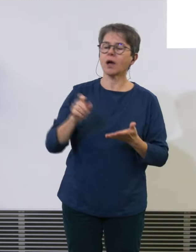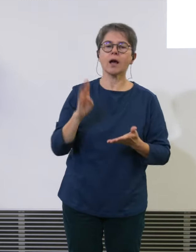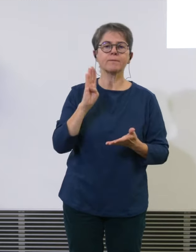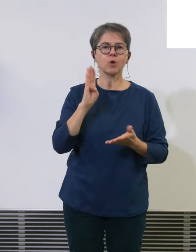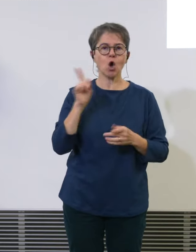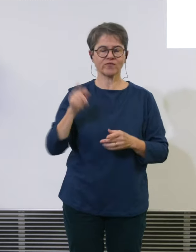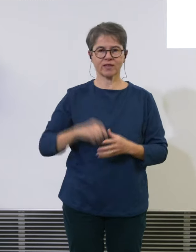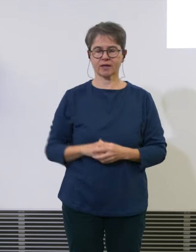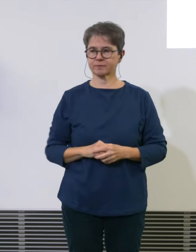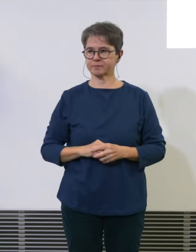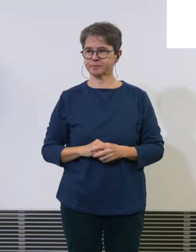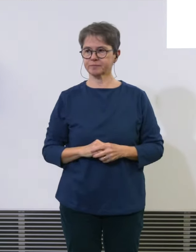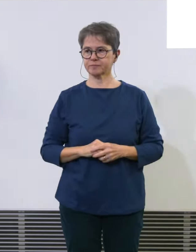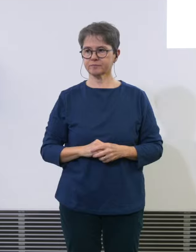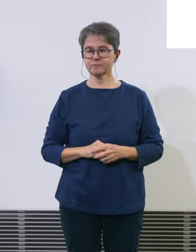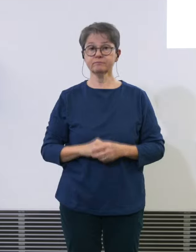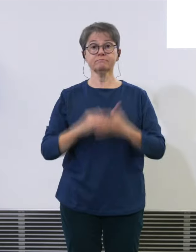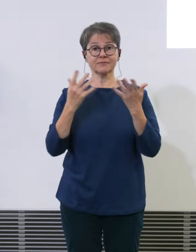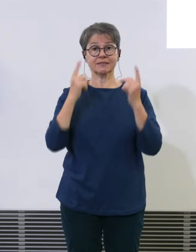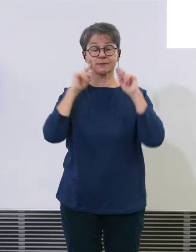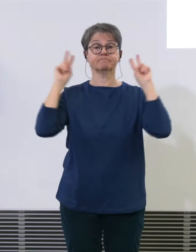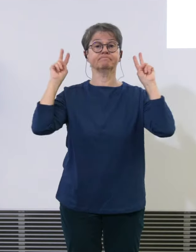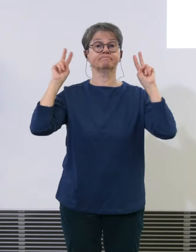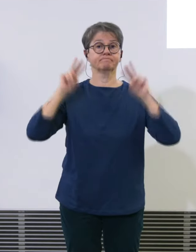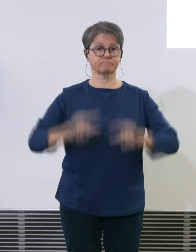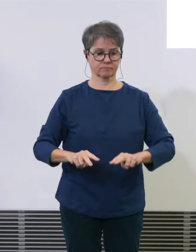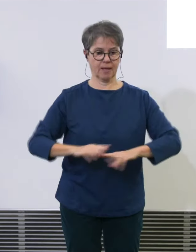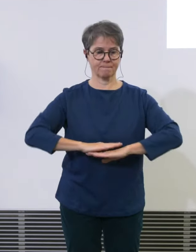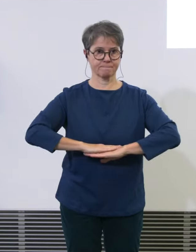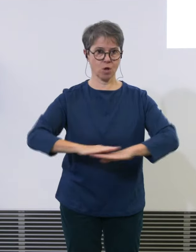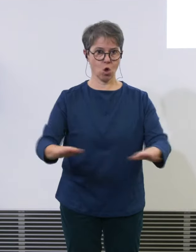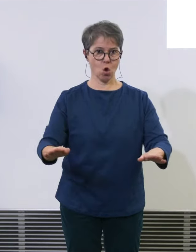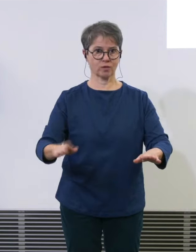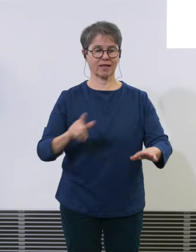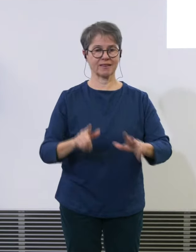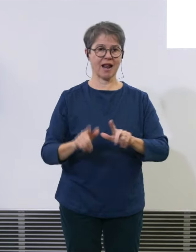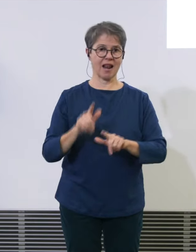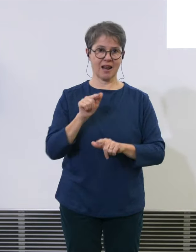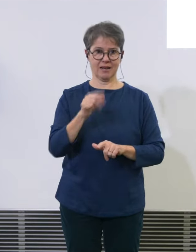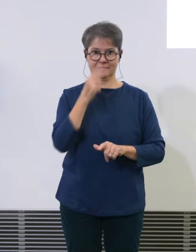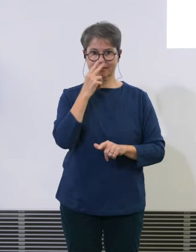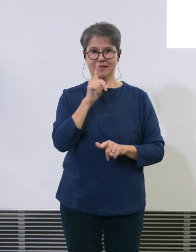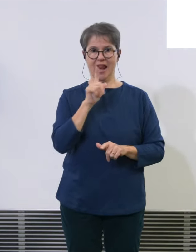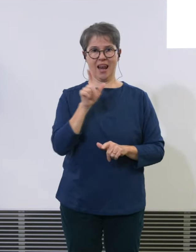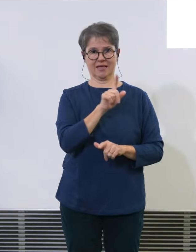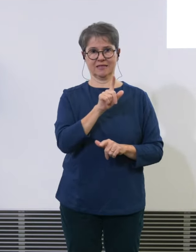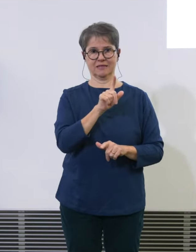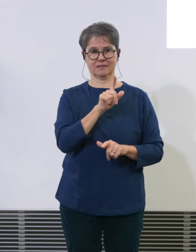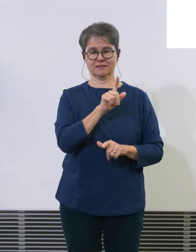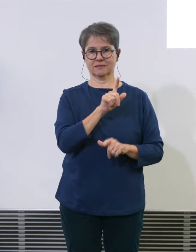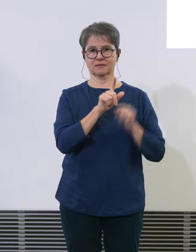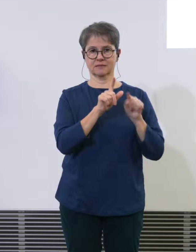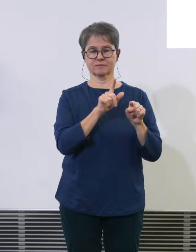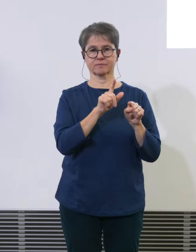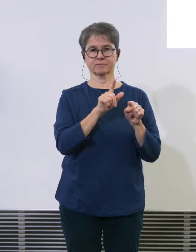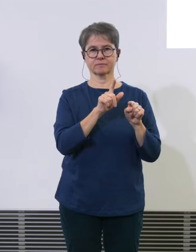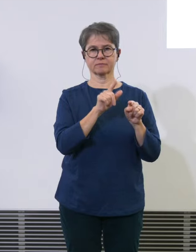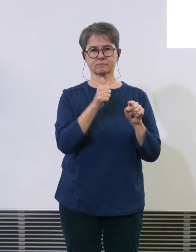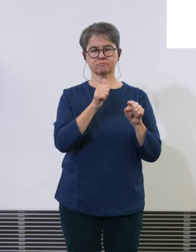jetzt an den Boden kommen. Auf der linken Seite hier seht ihr eine Karte von einem Flughafen.